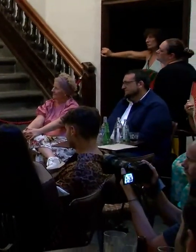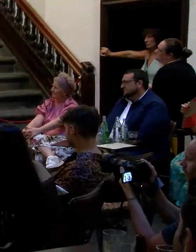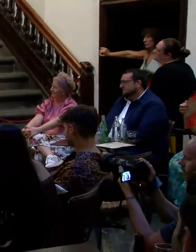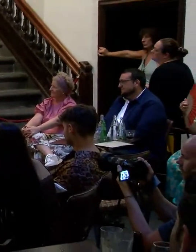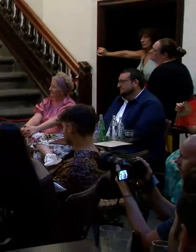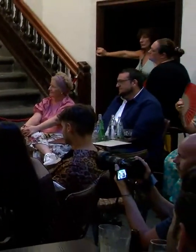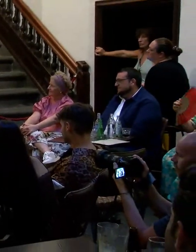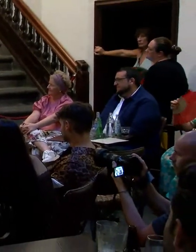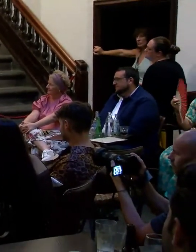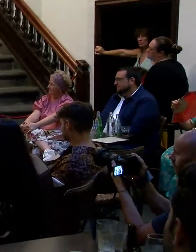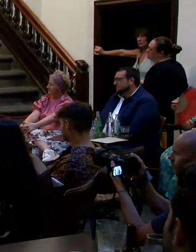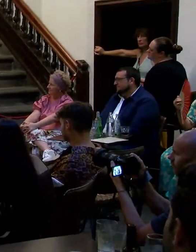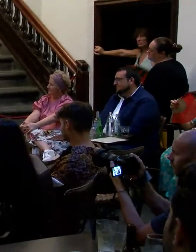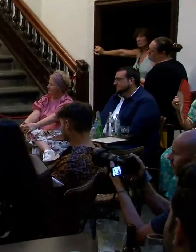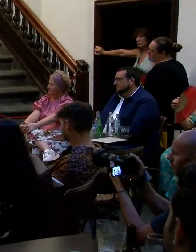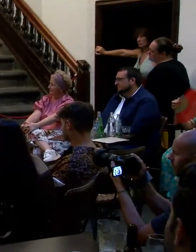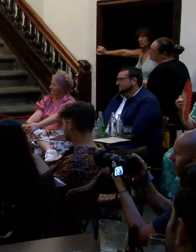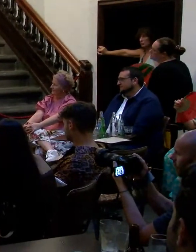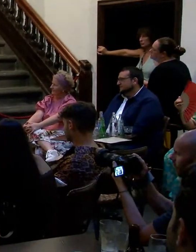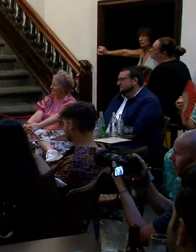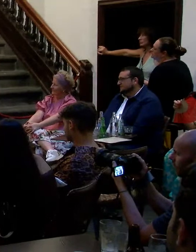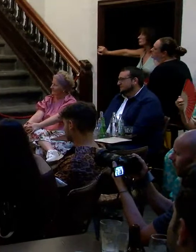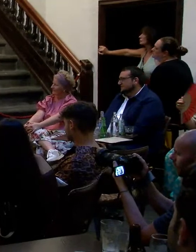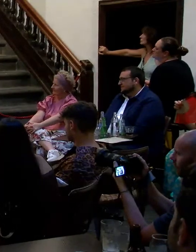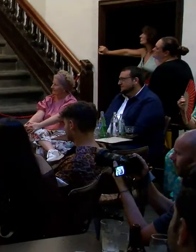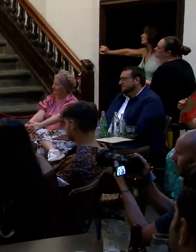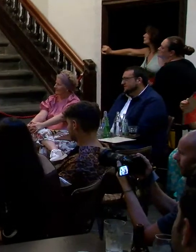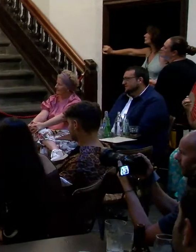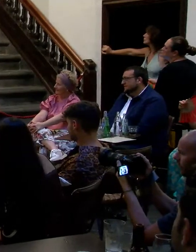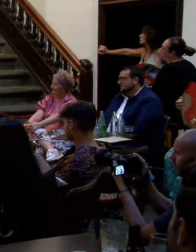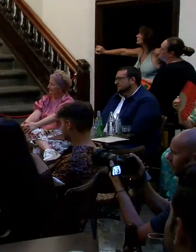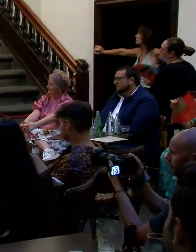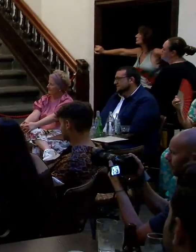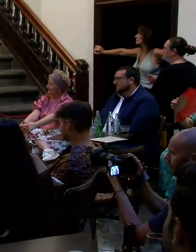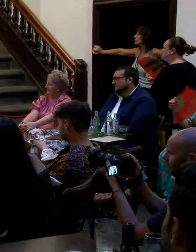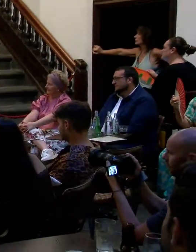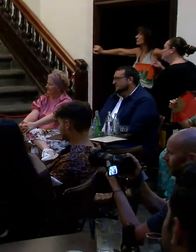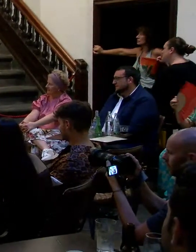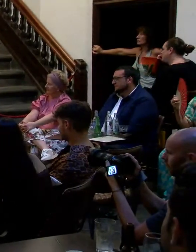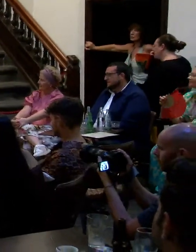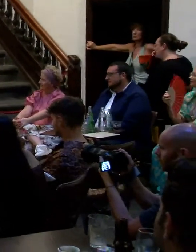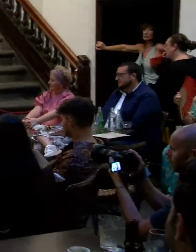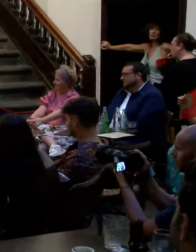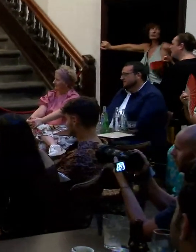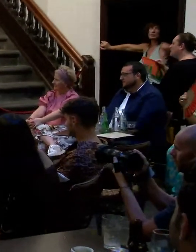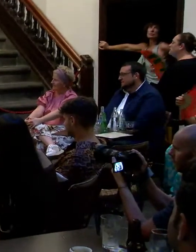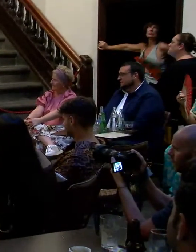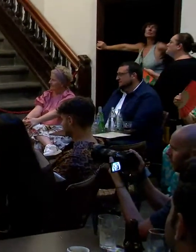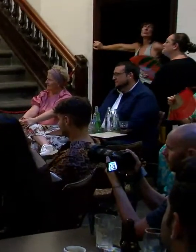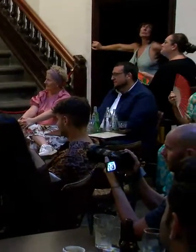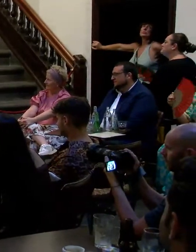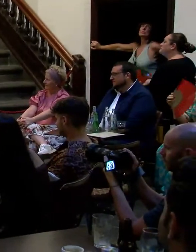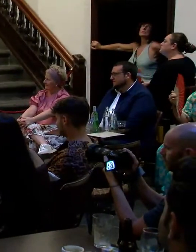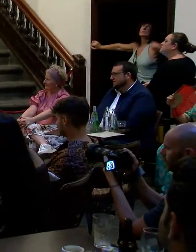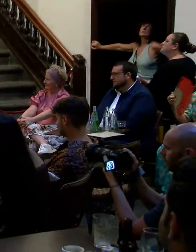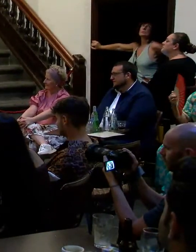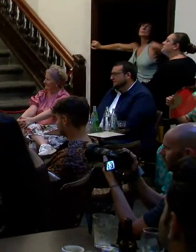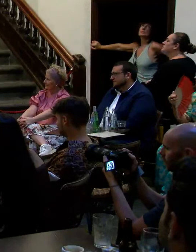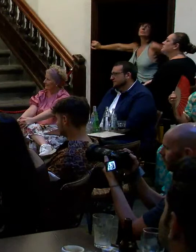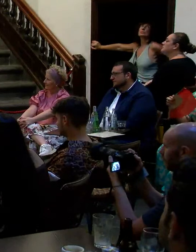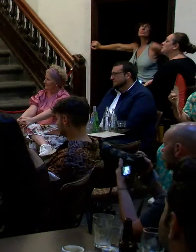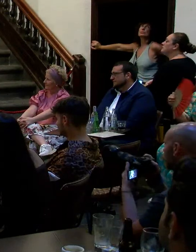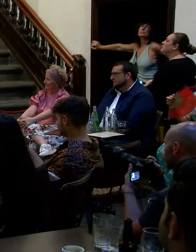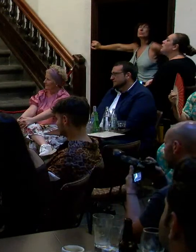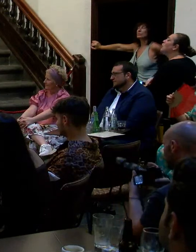acompañar esta mañana en ese evento en esa reivindicación en favor del colectivo LGTBI hemos recorrido